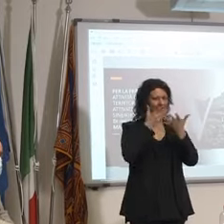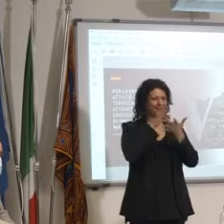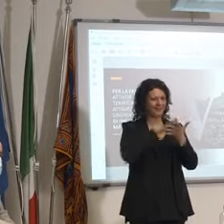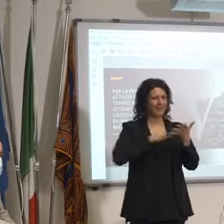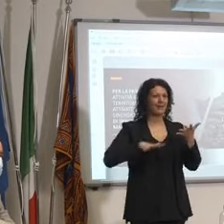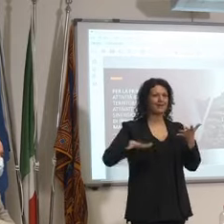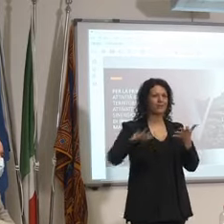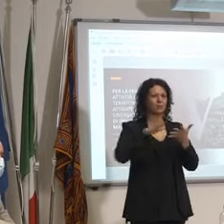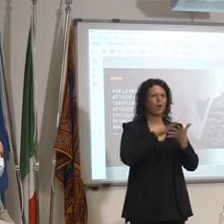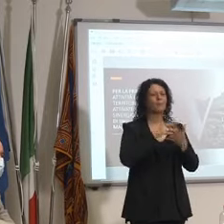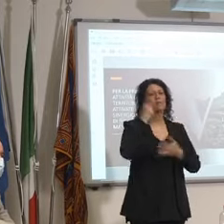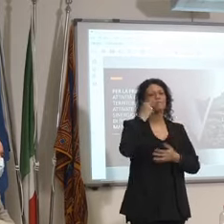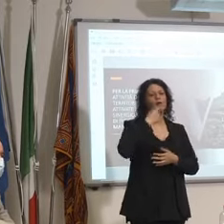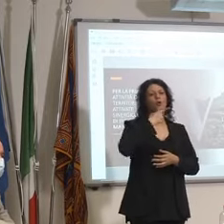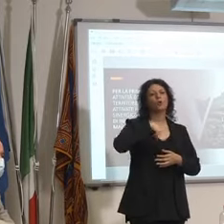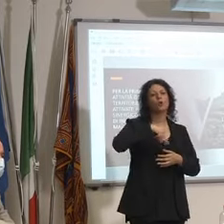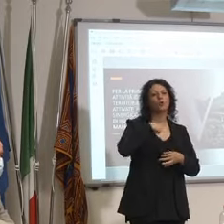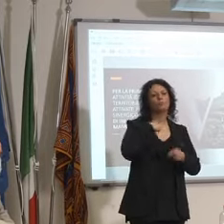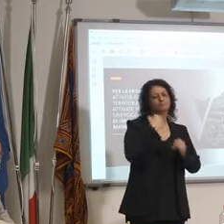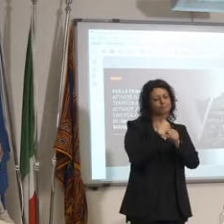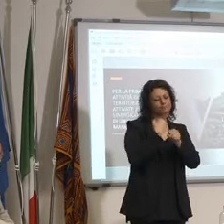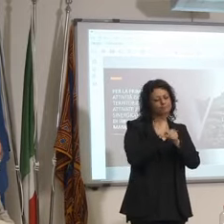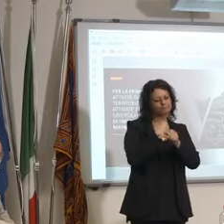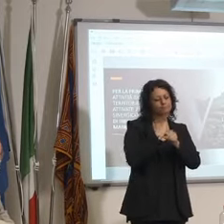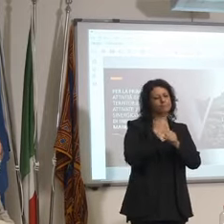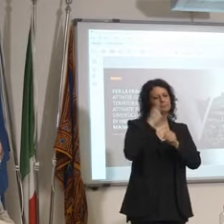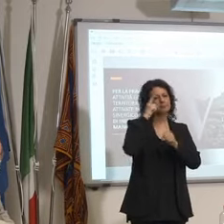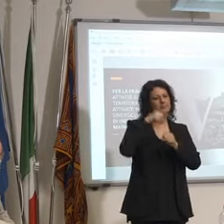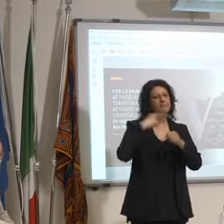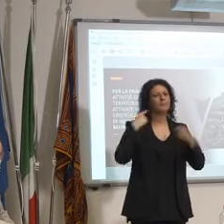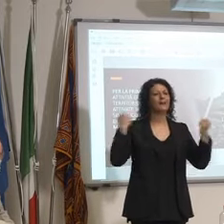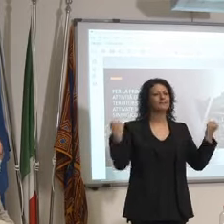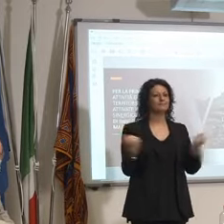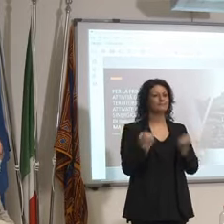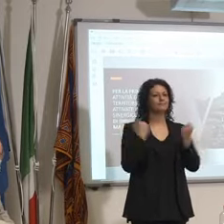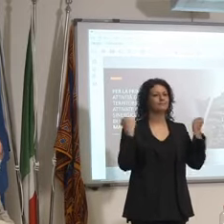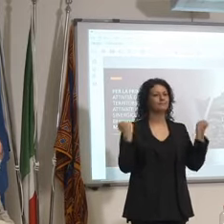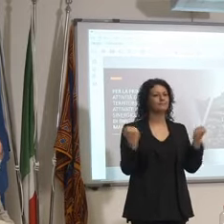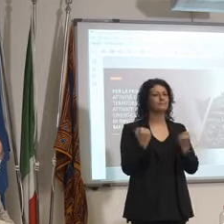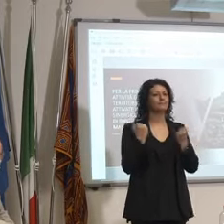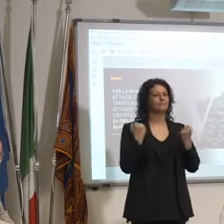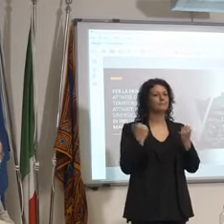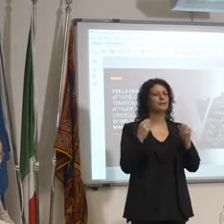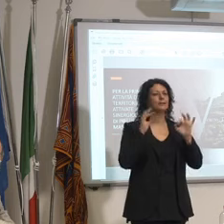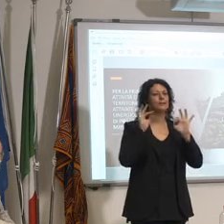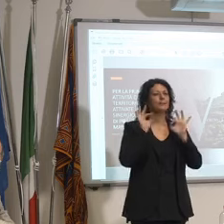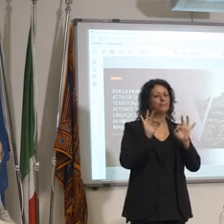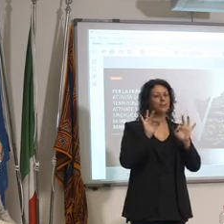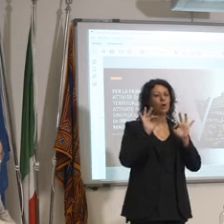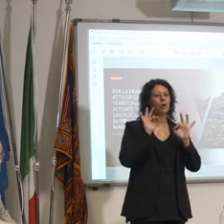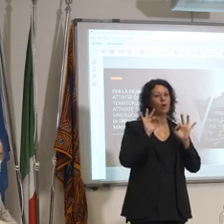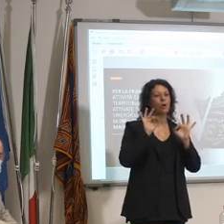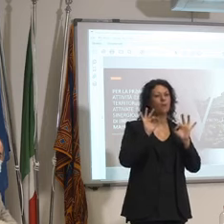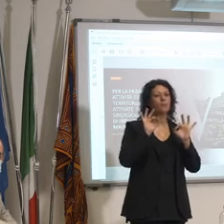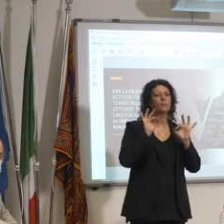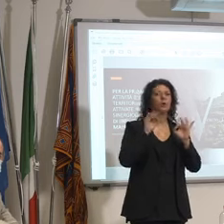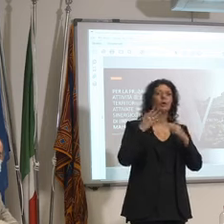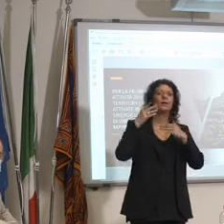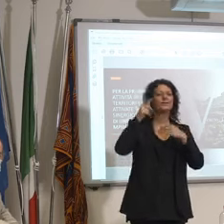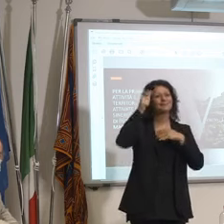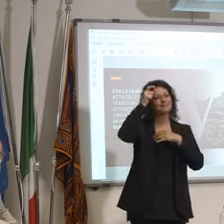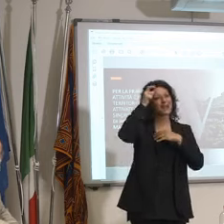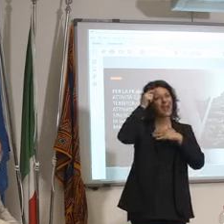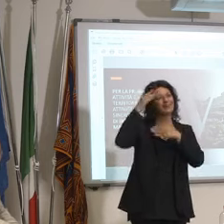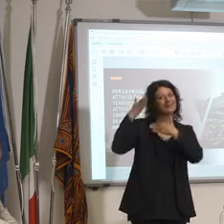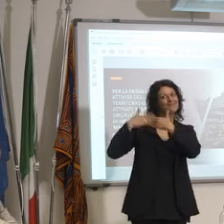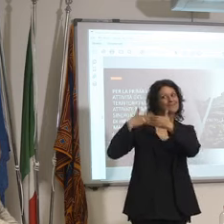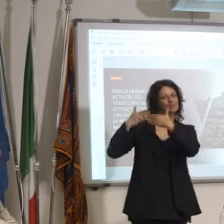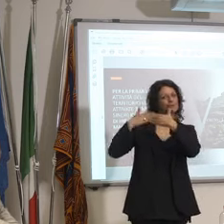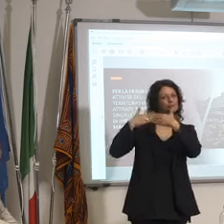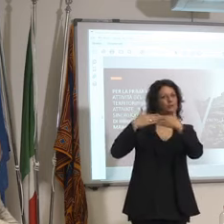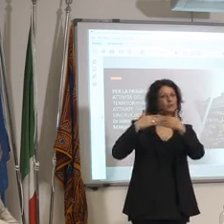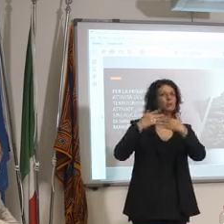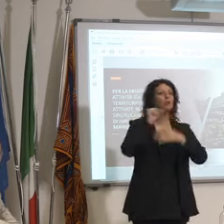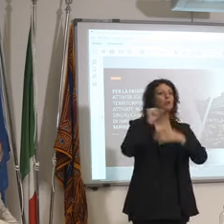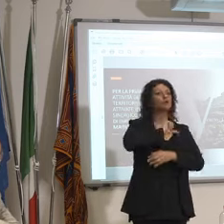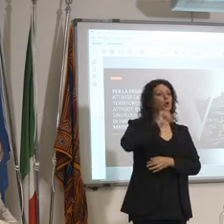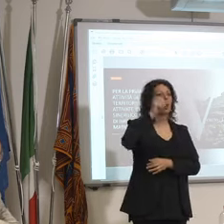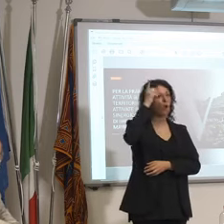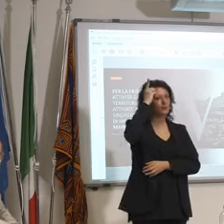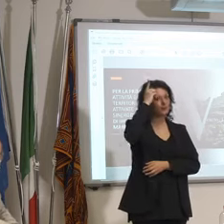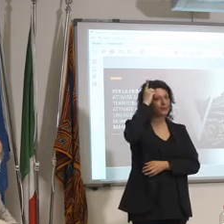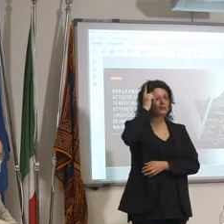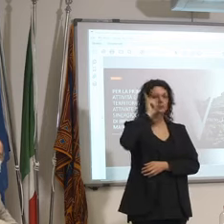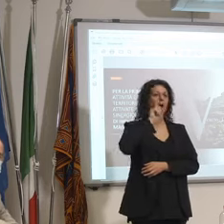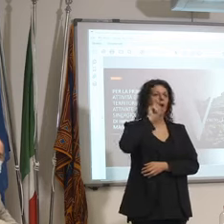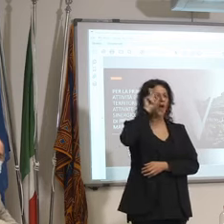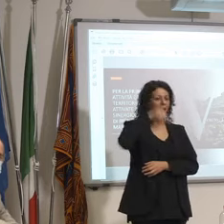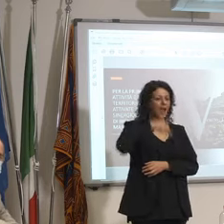continuerò a lavorare per fare una campagna sui paesi di prossimità che non sono solo lingua tedesca ma sono per esempio l'Europa dell'Est